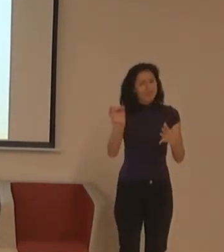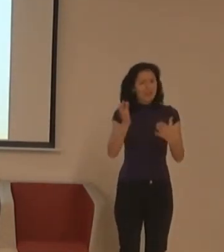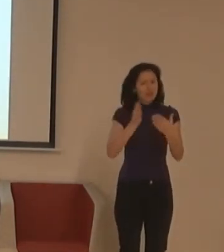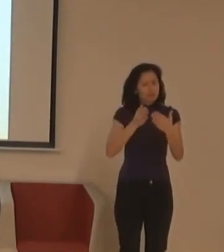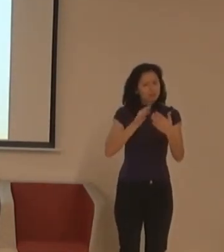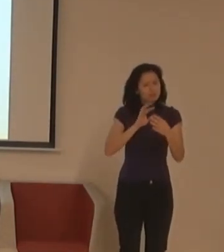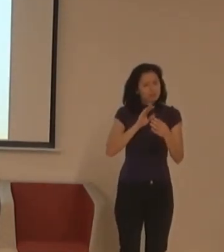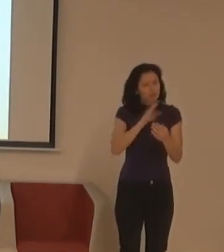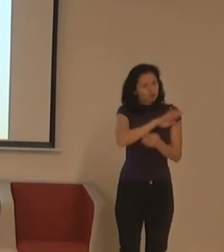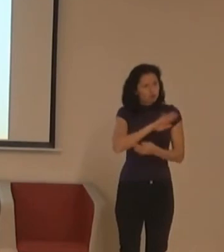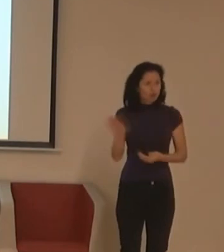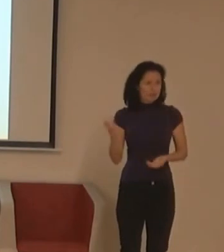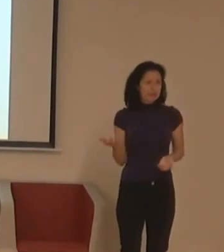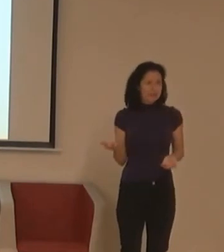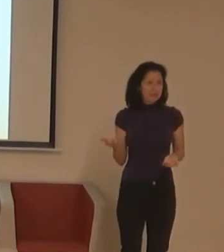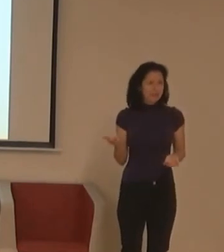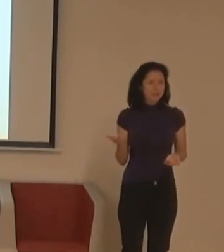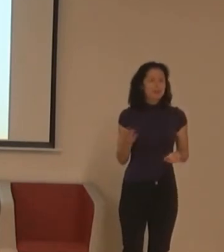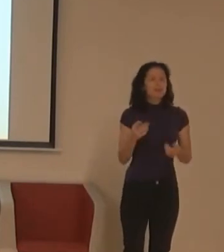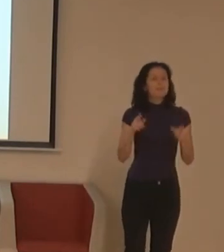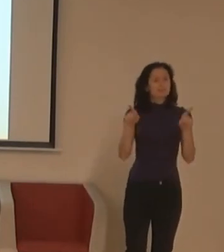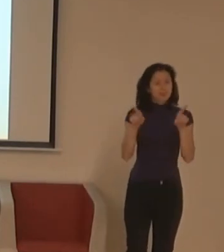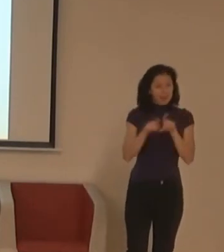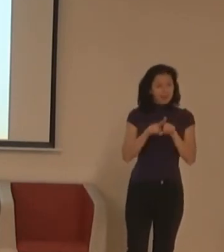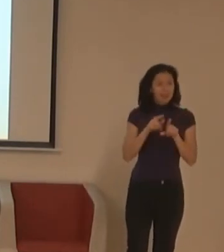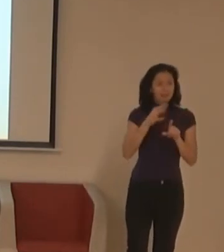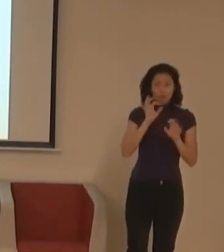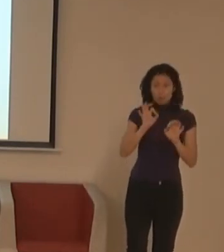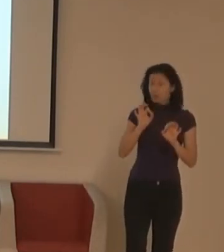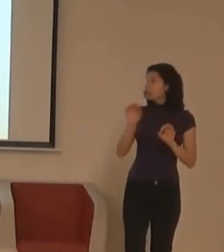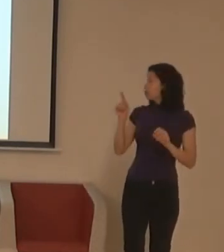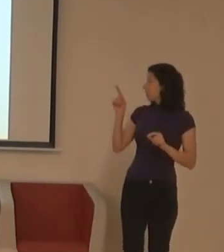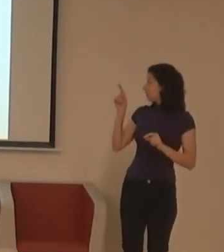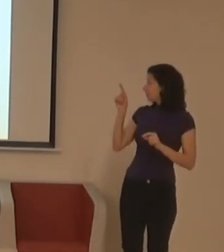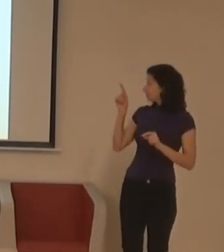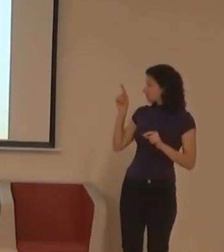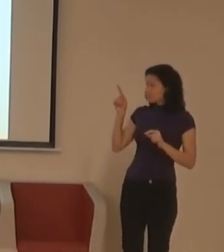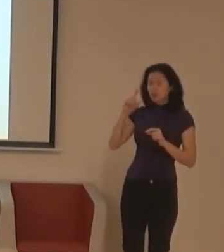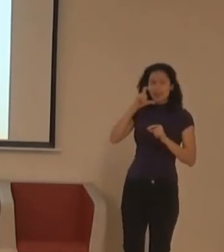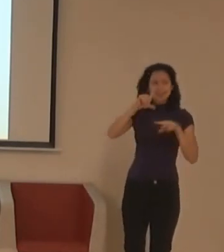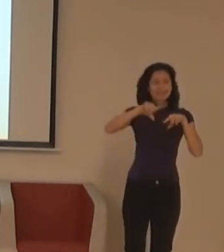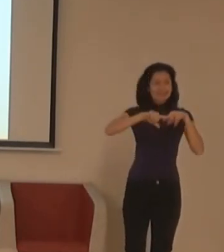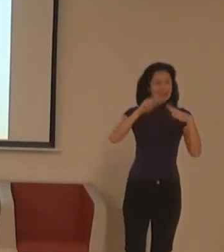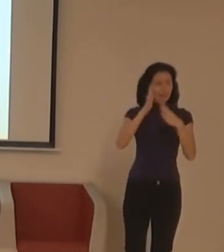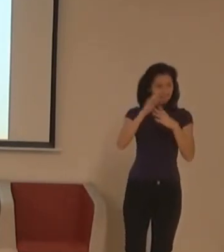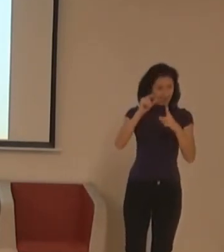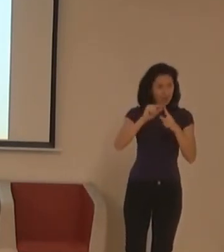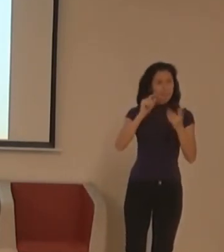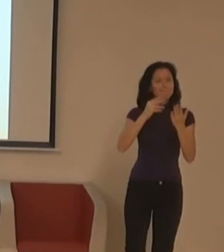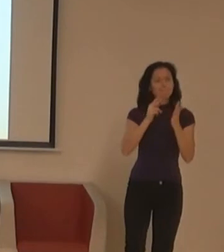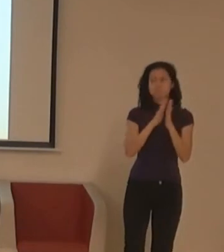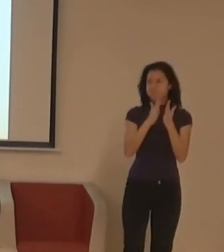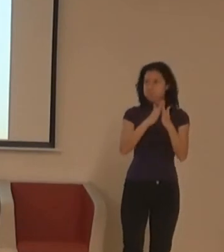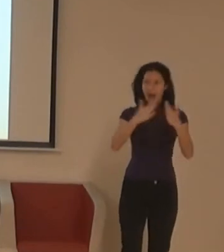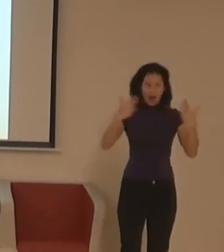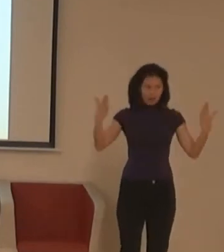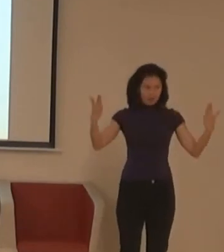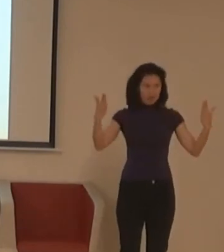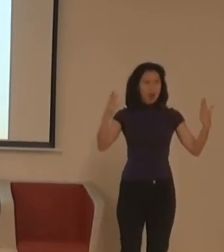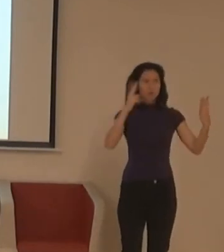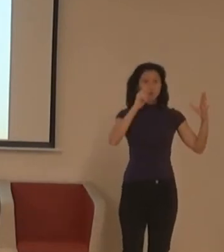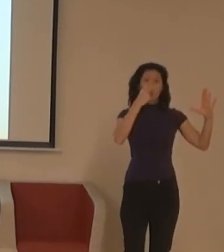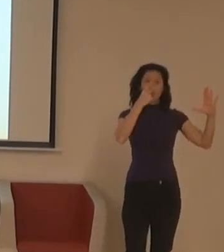Je hezký, že si všichni můžou podívat v campu na velkej plán Rohanského ostrova, ale je hodně blbý, že je takhle vysoko.